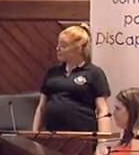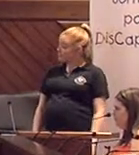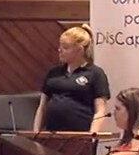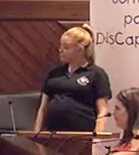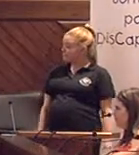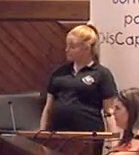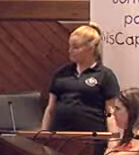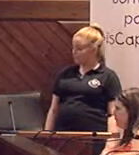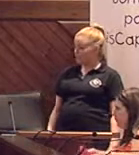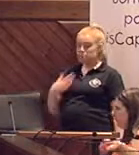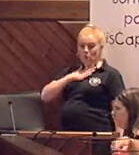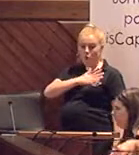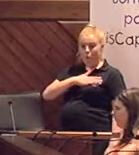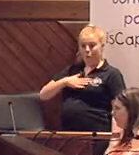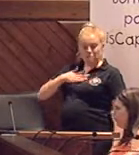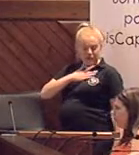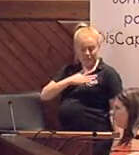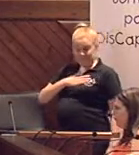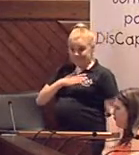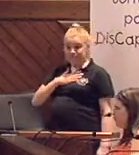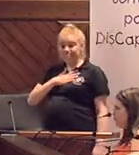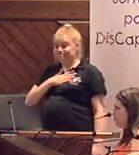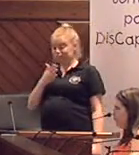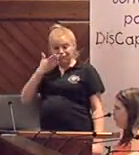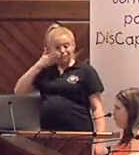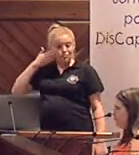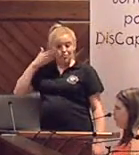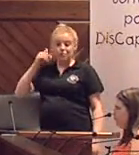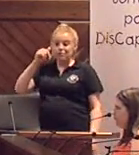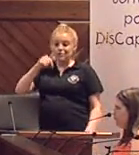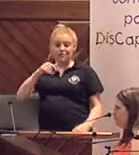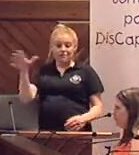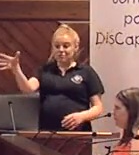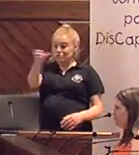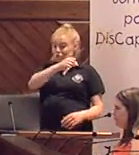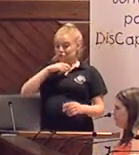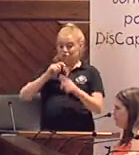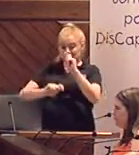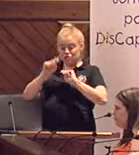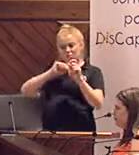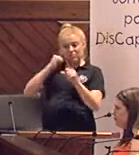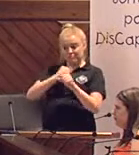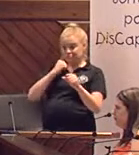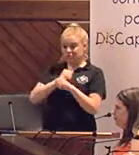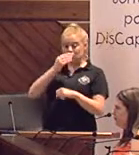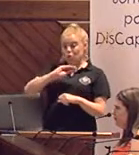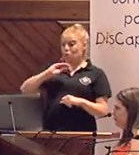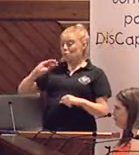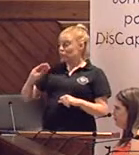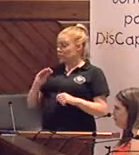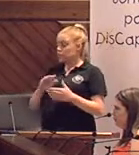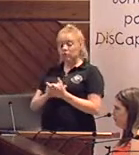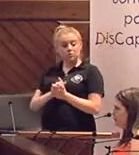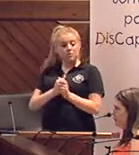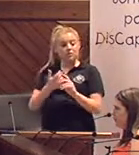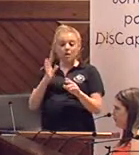un placer inmenso y me siento súper orgulloso de todos vosotros, de verdad, de vuestro trabajo. Lo que